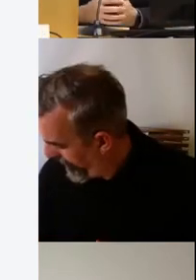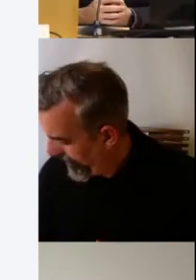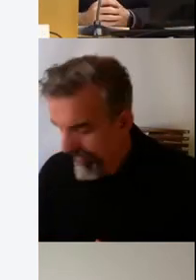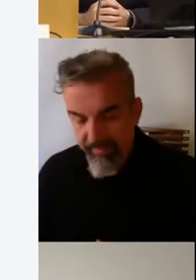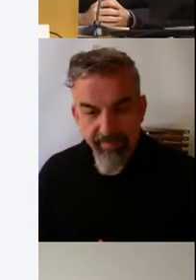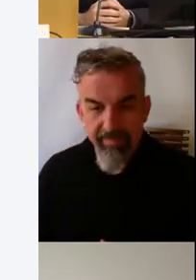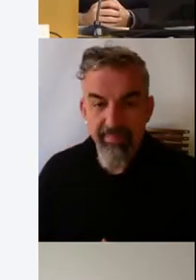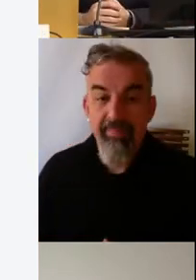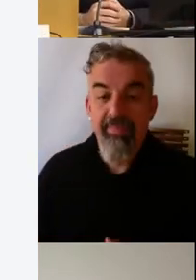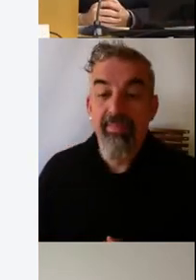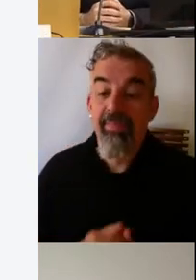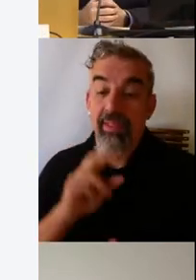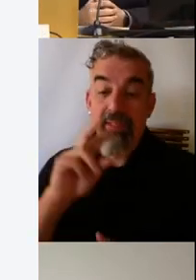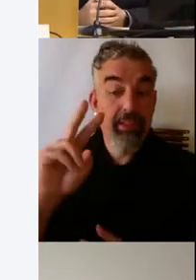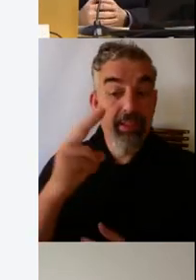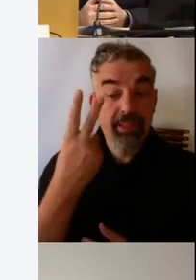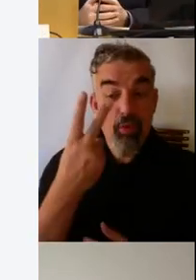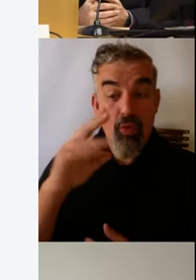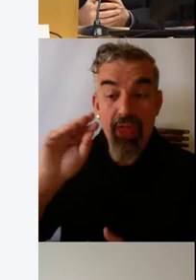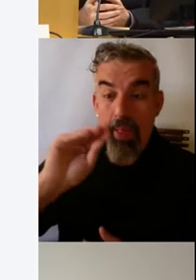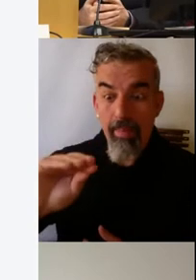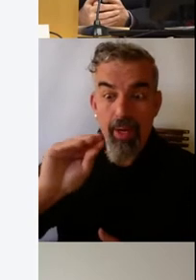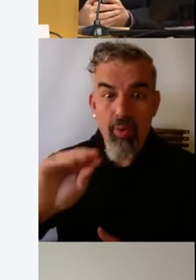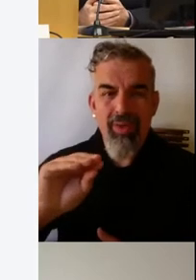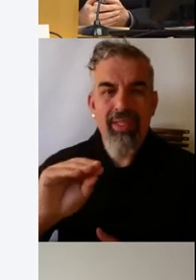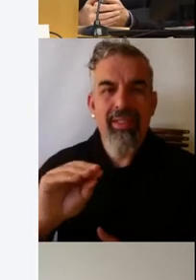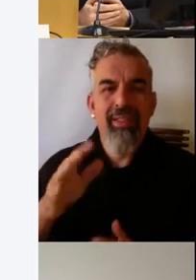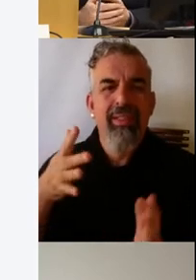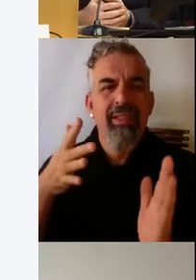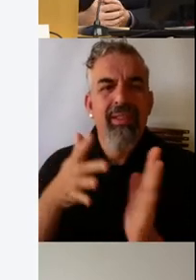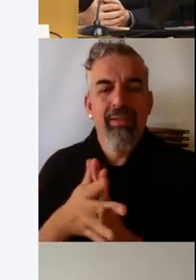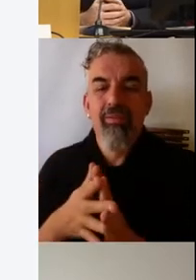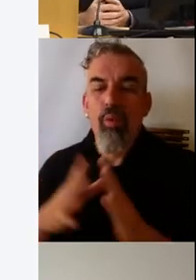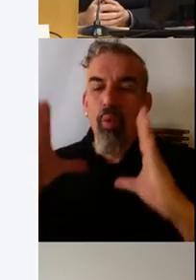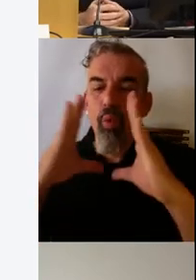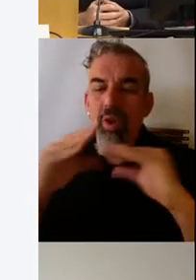La siguiente pregunta sería, ¿a qué facultad o escuela pertenecéis?